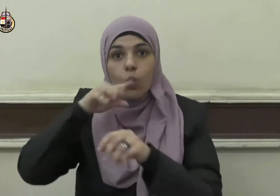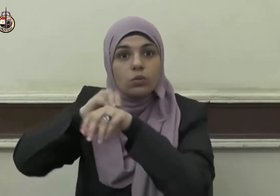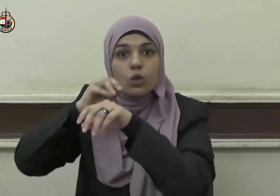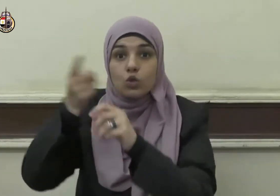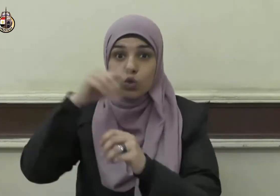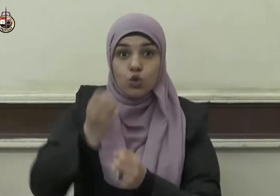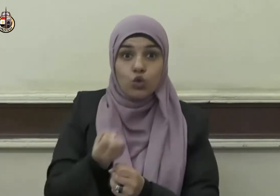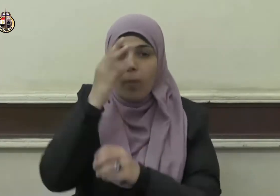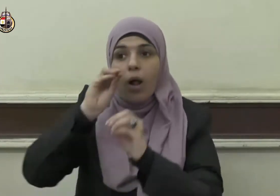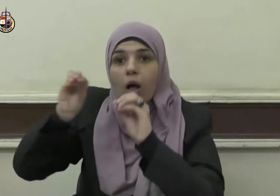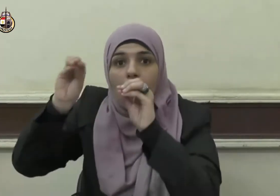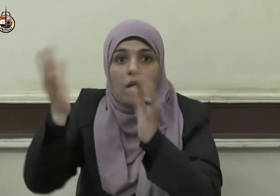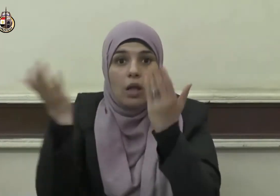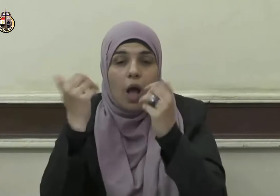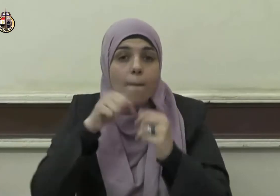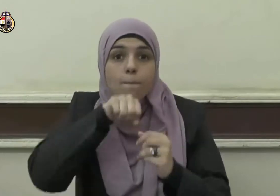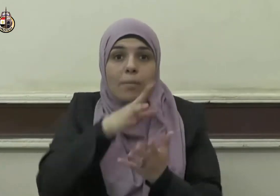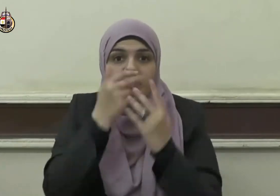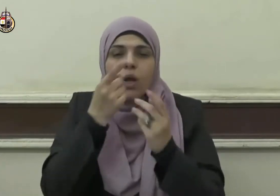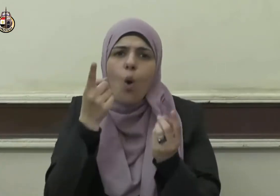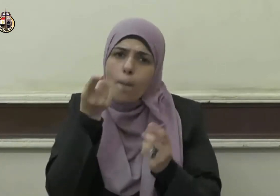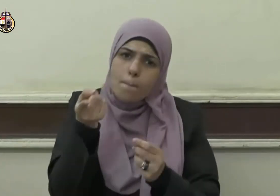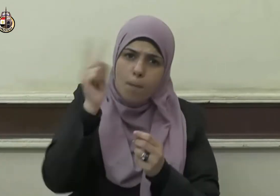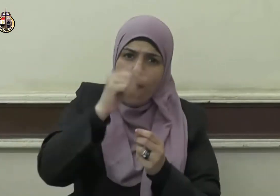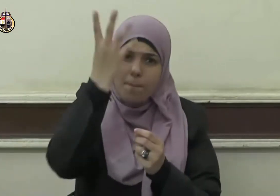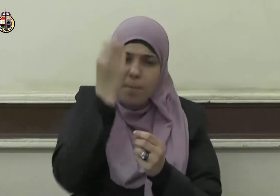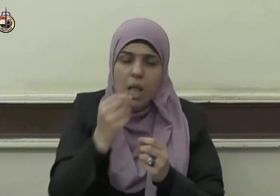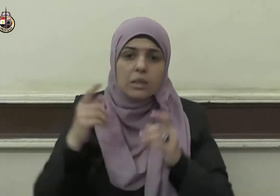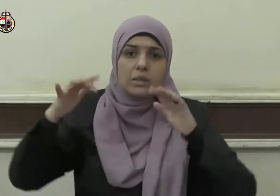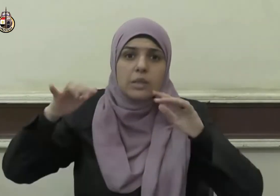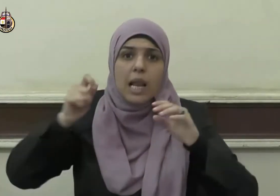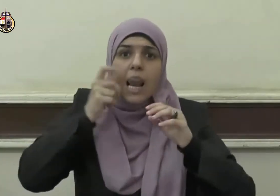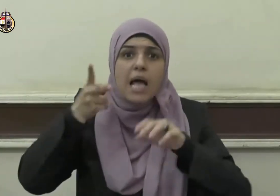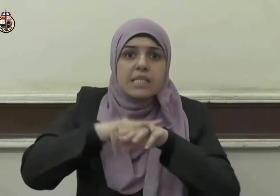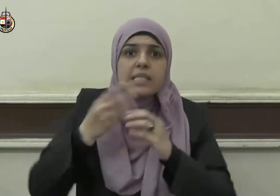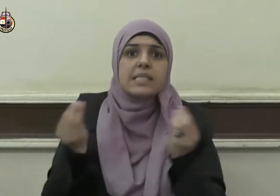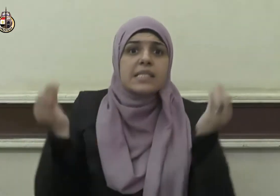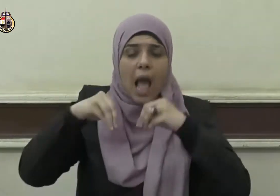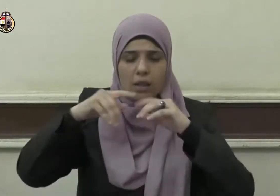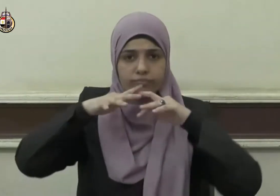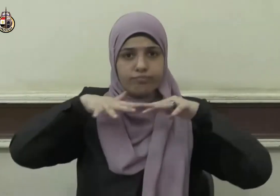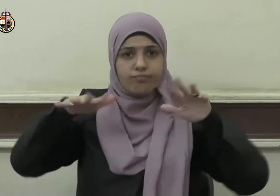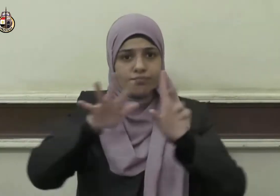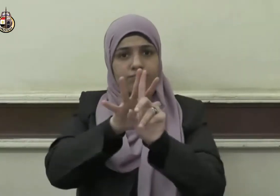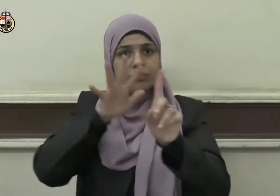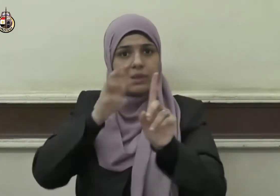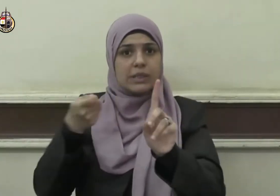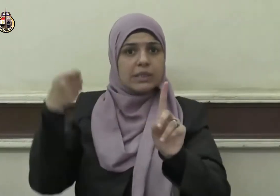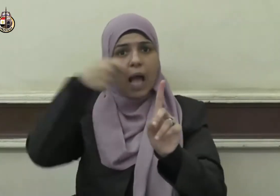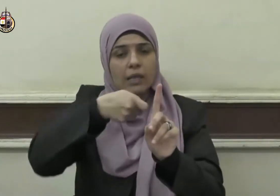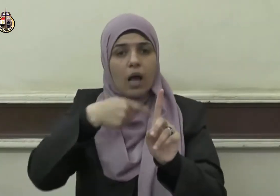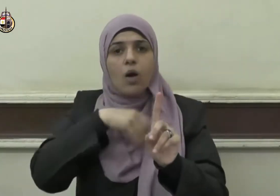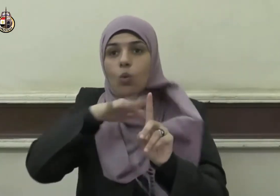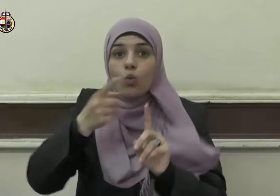فاجتمع أكثر منهم فصلوا معه فأصبح الناس فتحدثوا